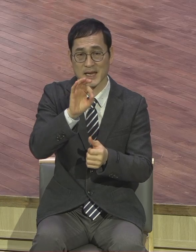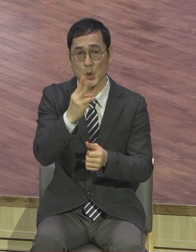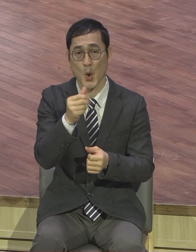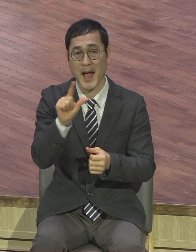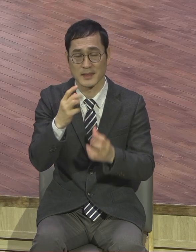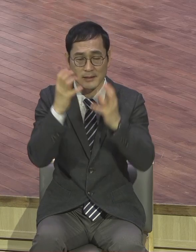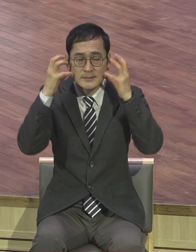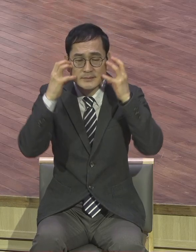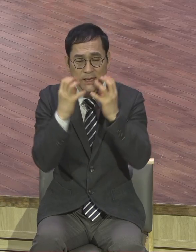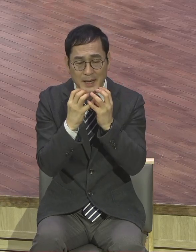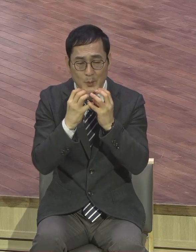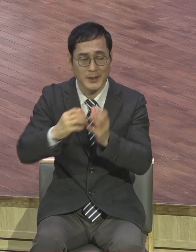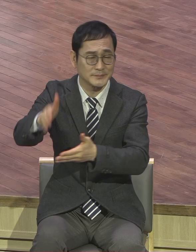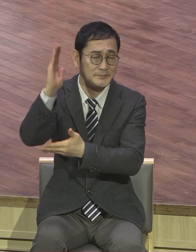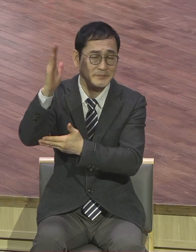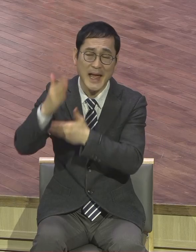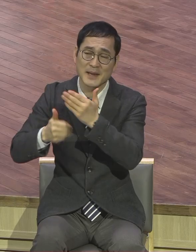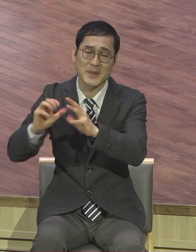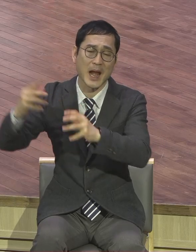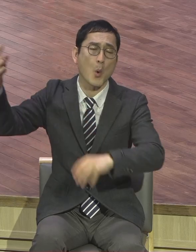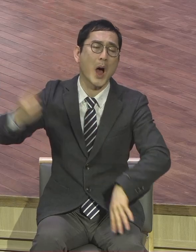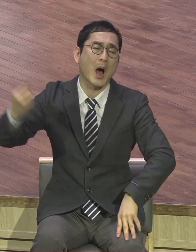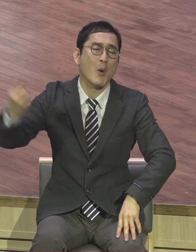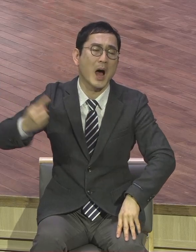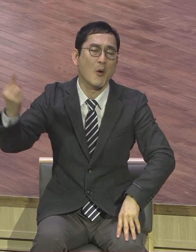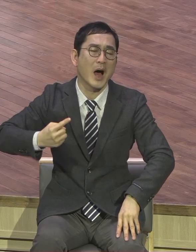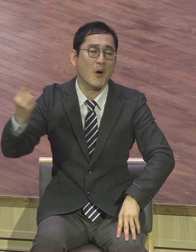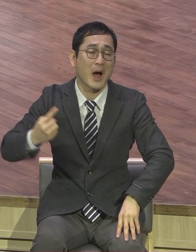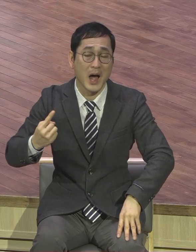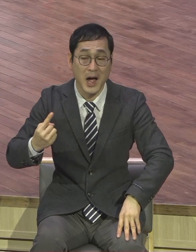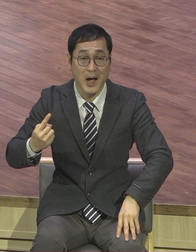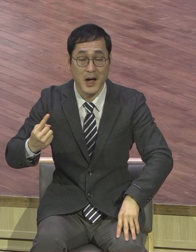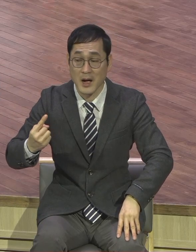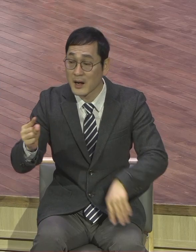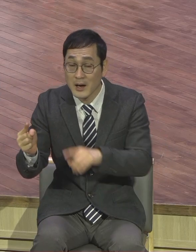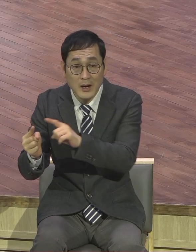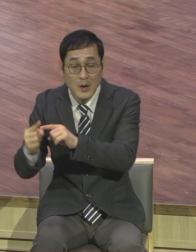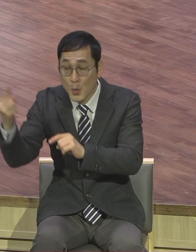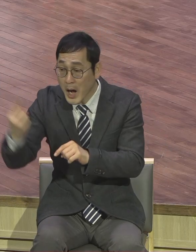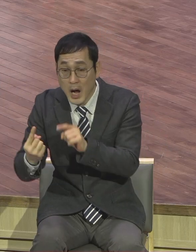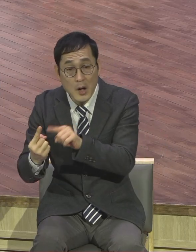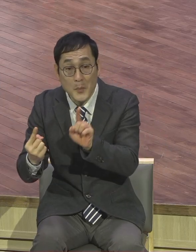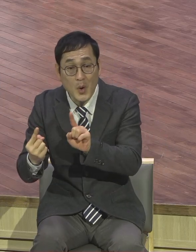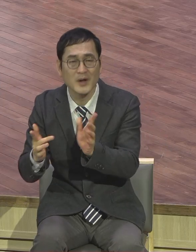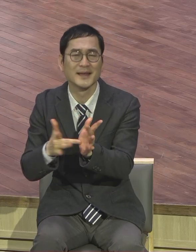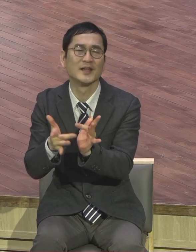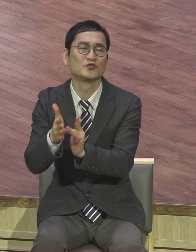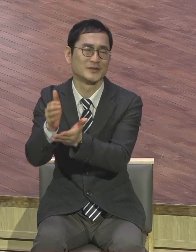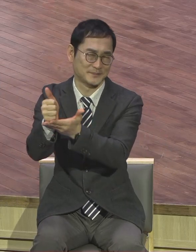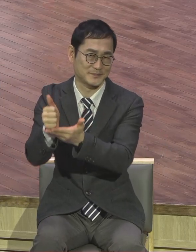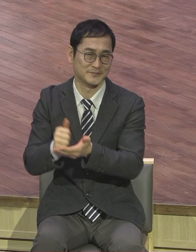나라가 왔대요. 예수 그리스도가 하나님 나라예요. 여러분이 예수를 믿는다 이 말은 보통 말이 아니에요.